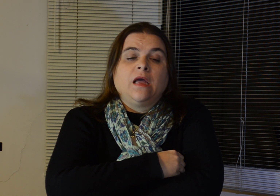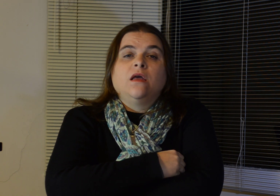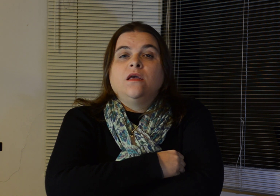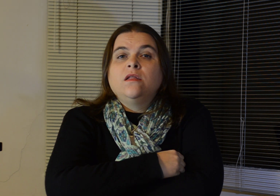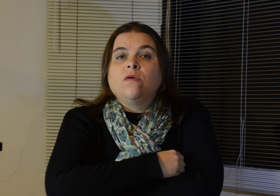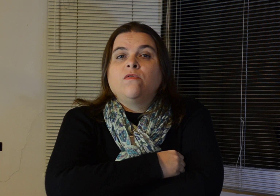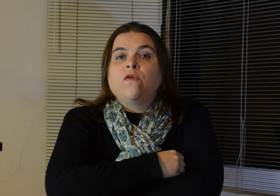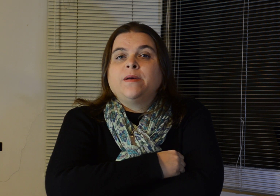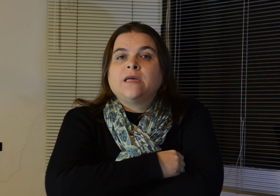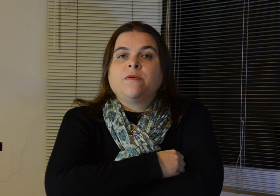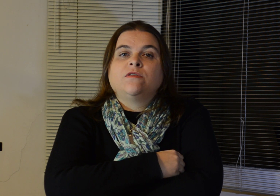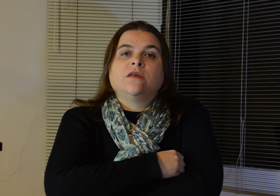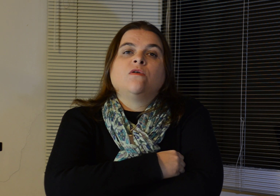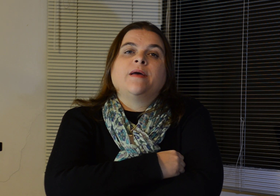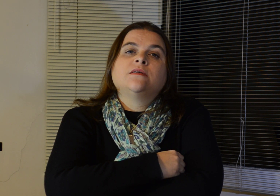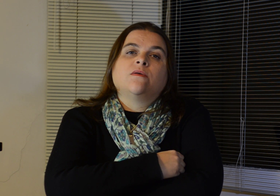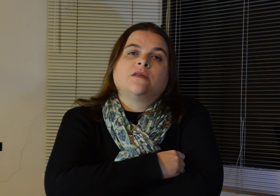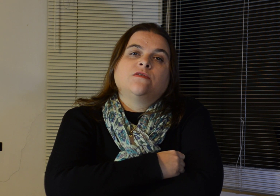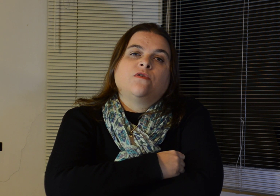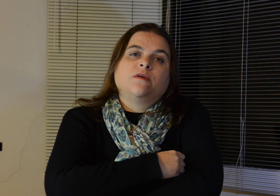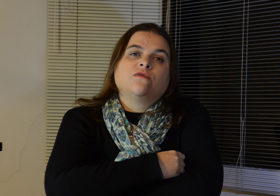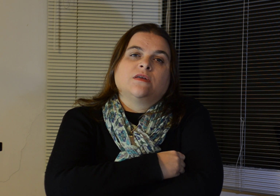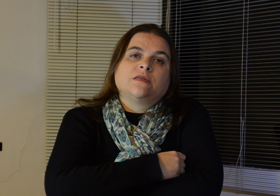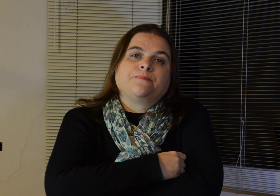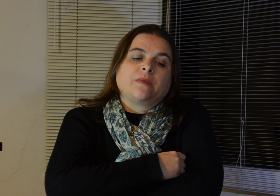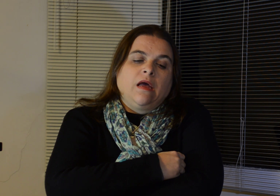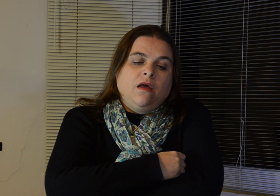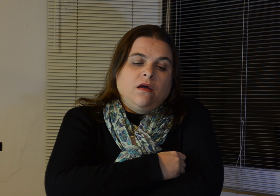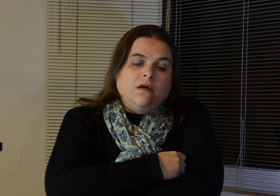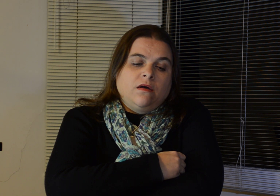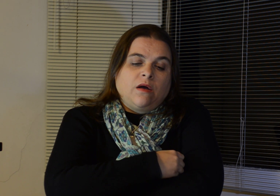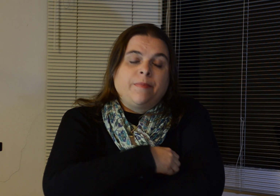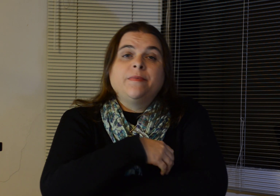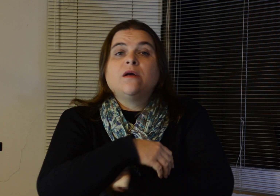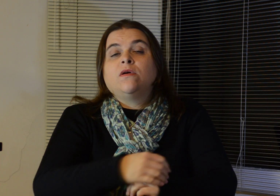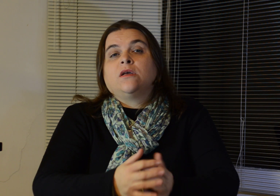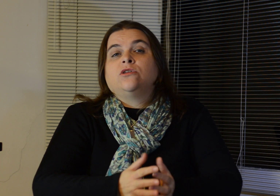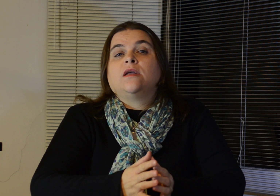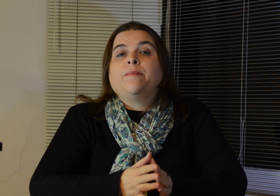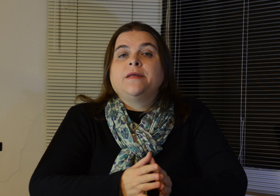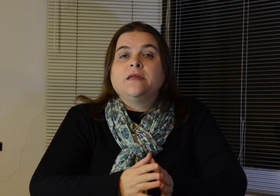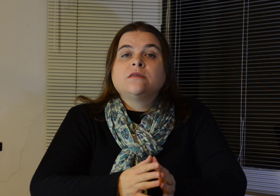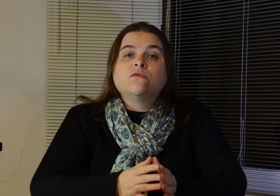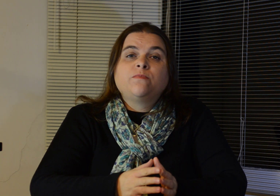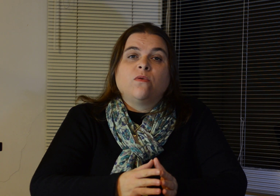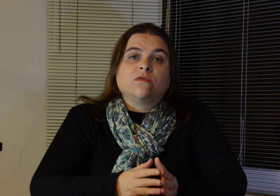e então eu vou passar para vocês como é que são essas informações. A primeira coisa que a gente tem que aprender são os pontos.